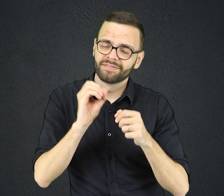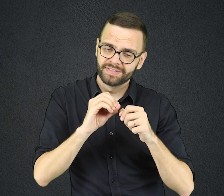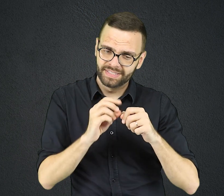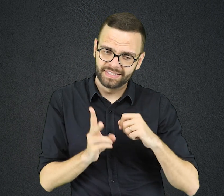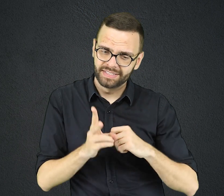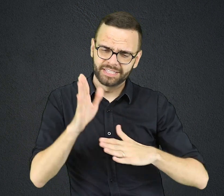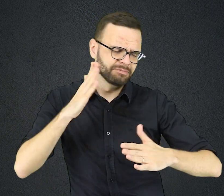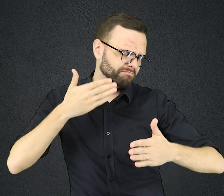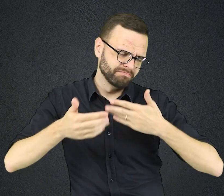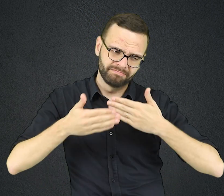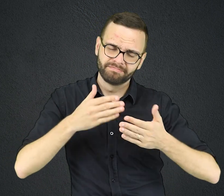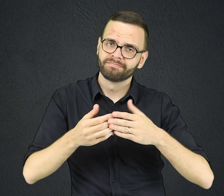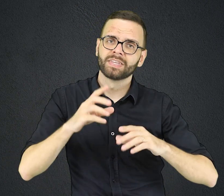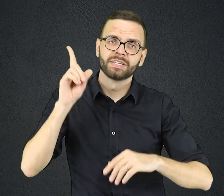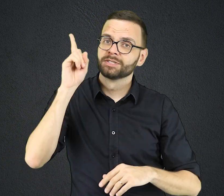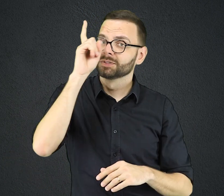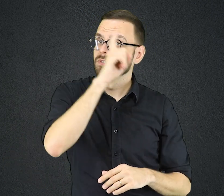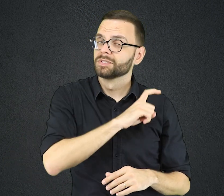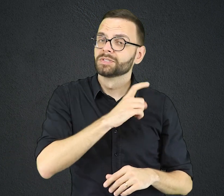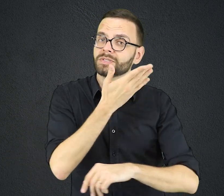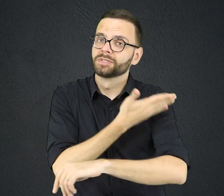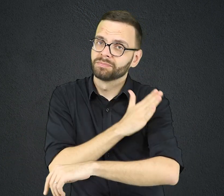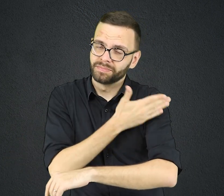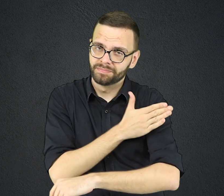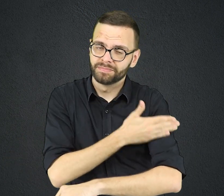independentemente da dificuldade de praticá-lo.